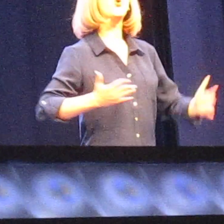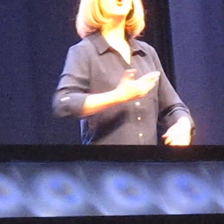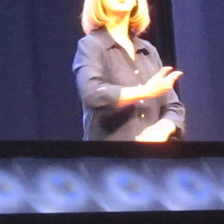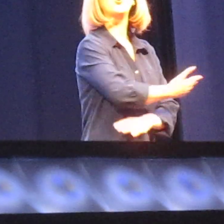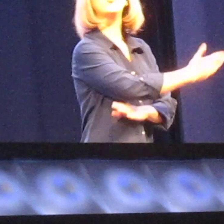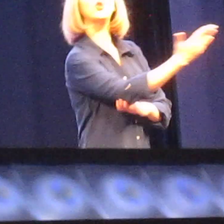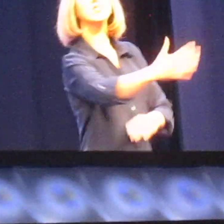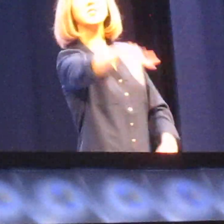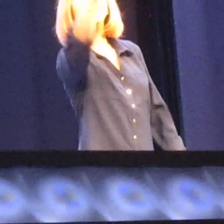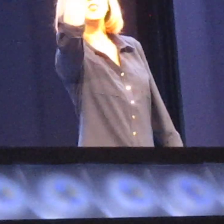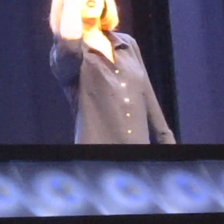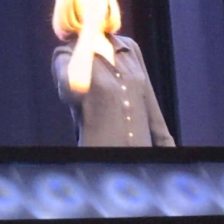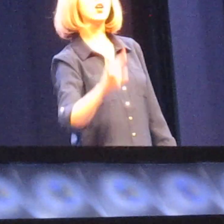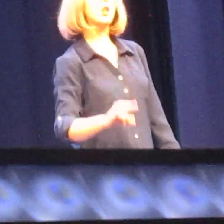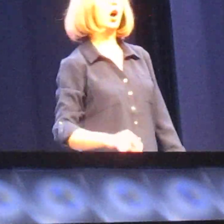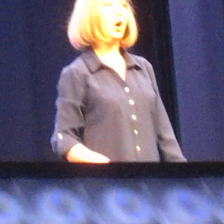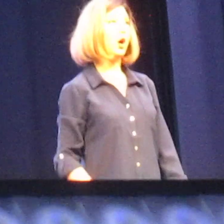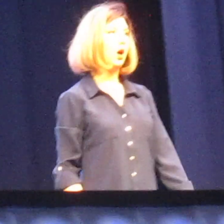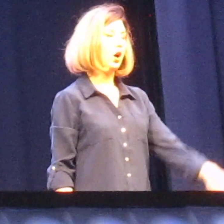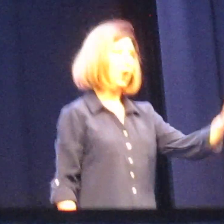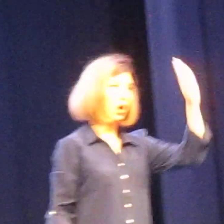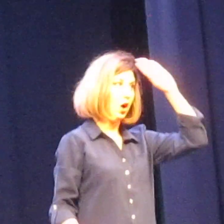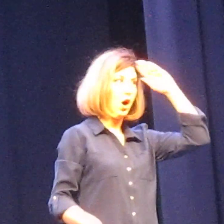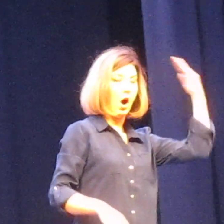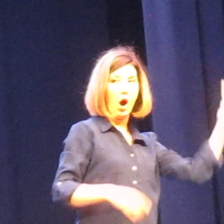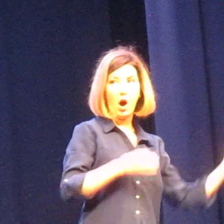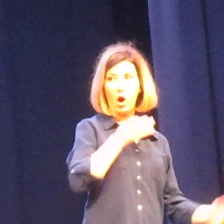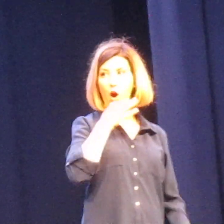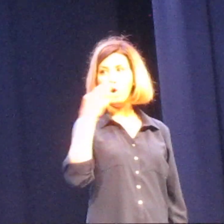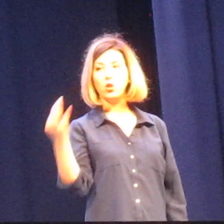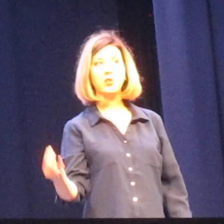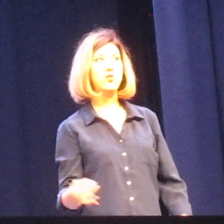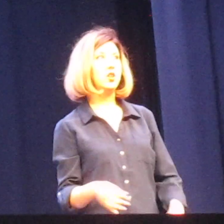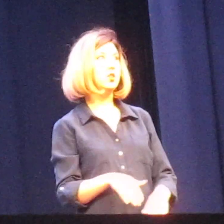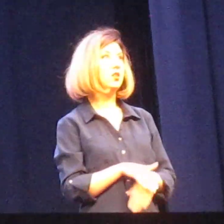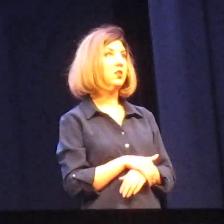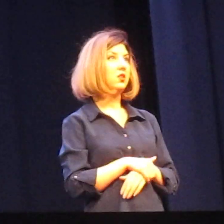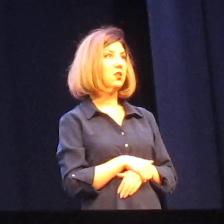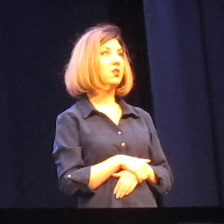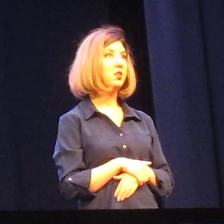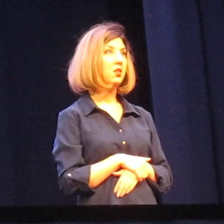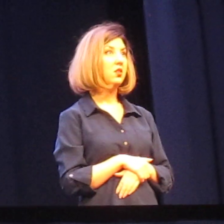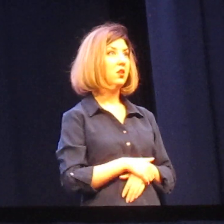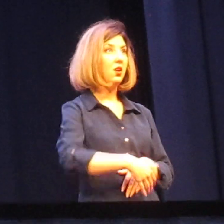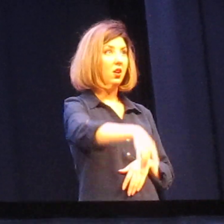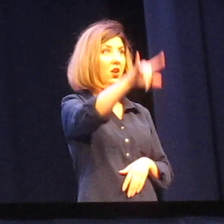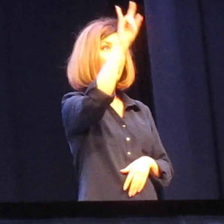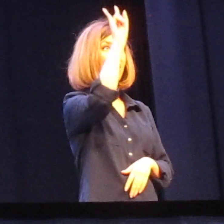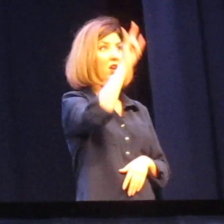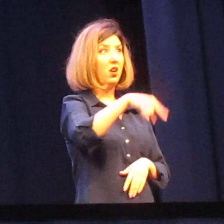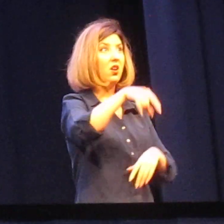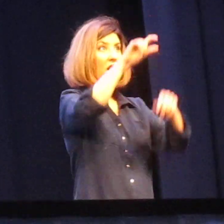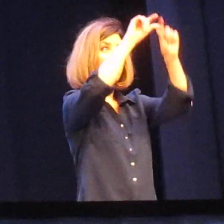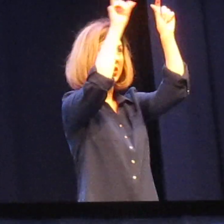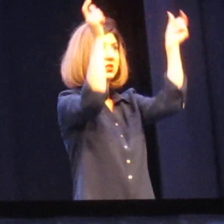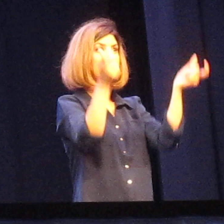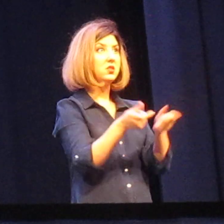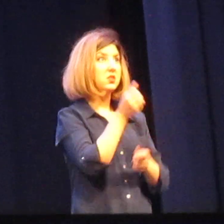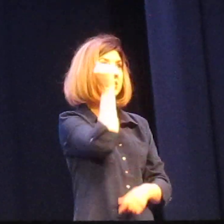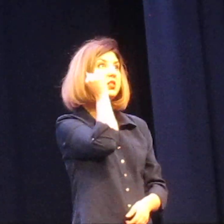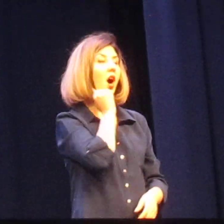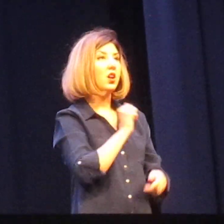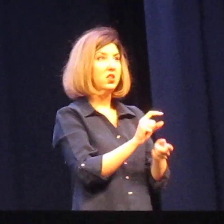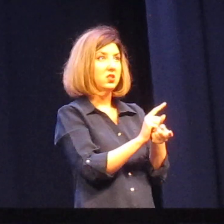восторгом у раскрытого окна. А он ответил. Рама